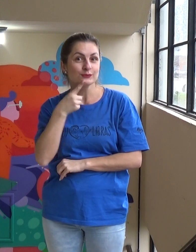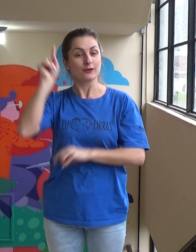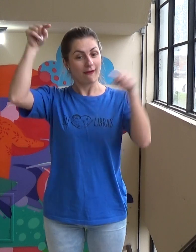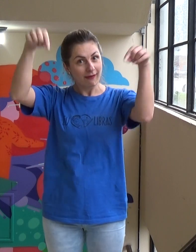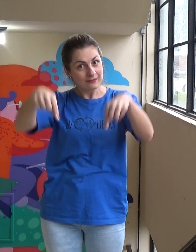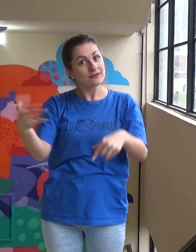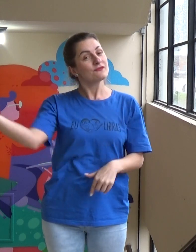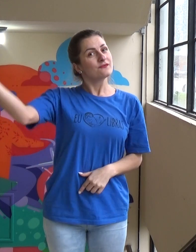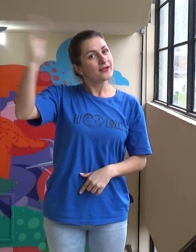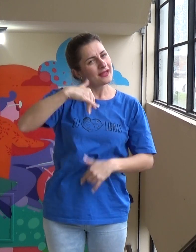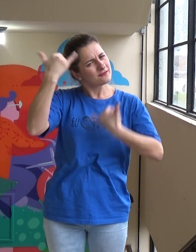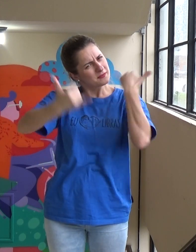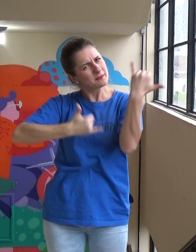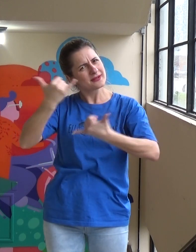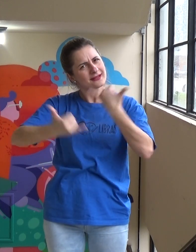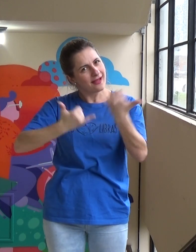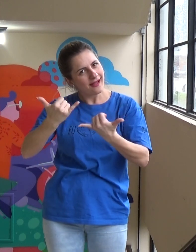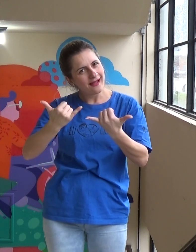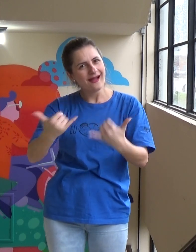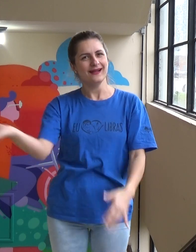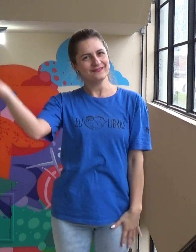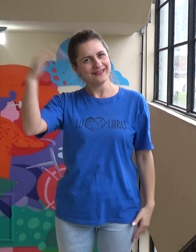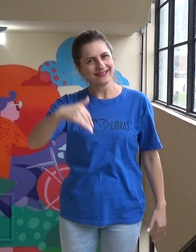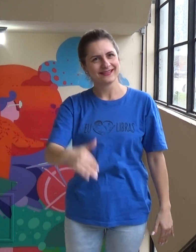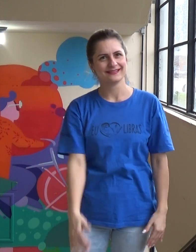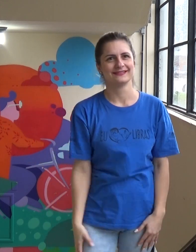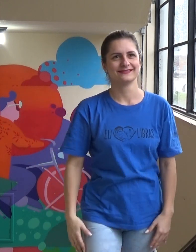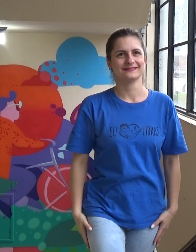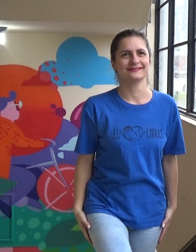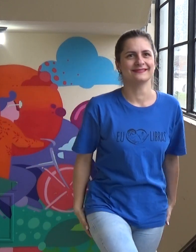Nacional de Surdos. Então venham aproveitar, venham brincar com a gente.